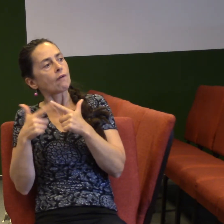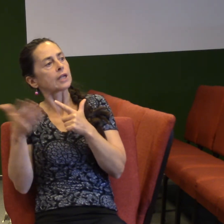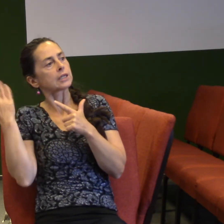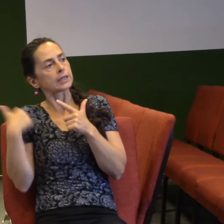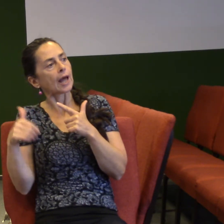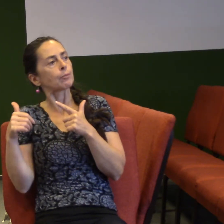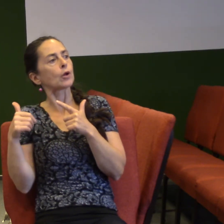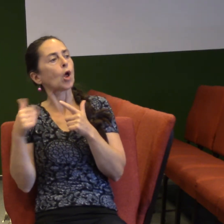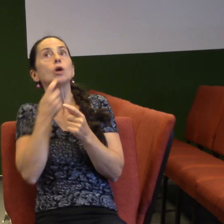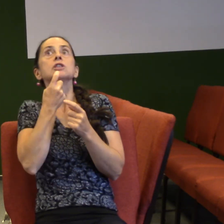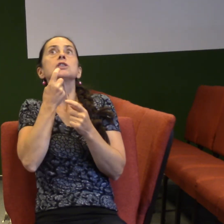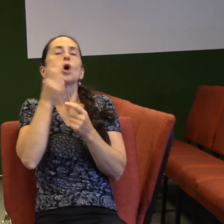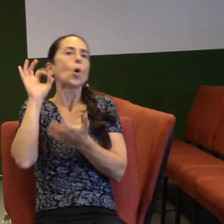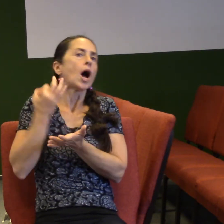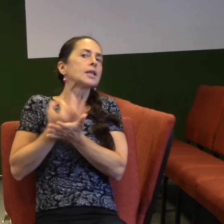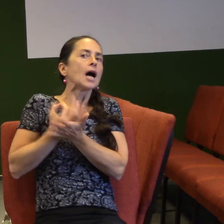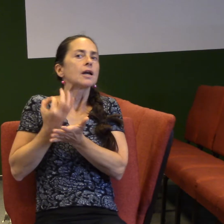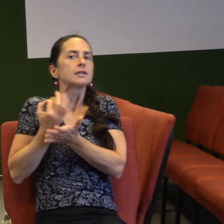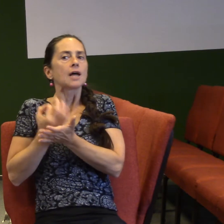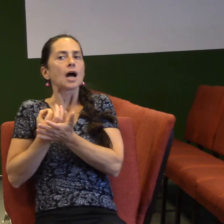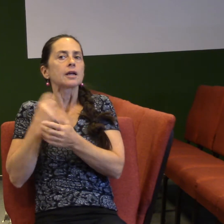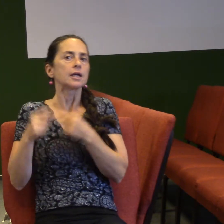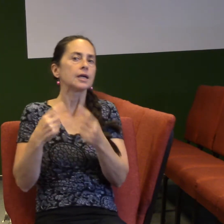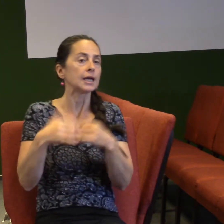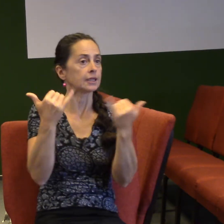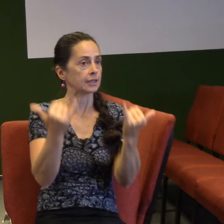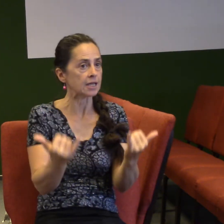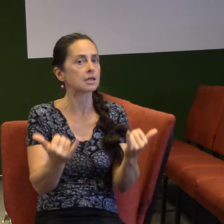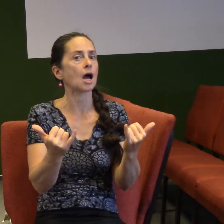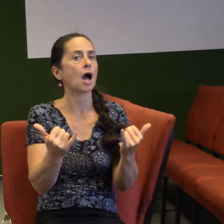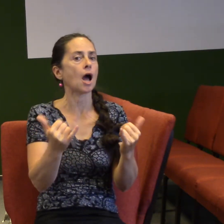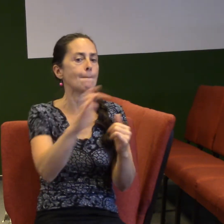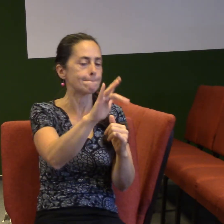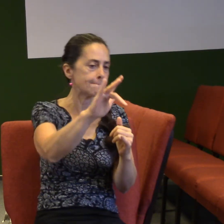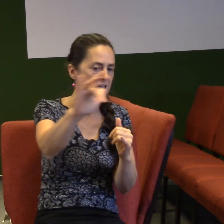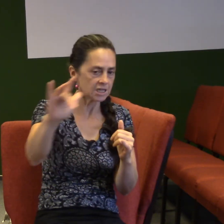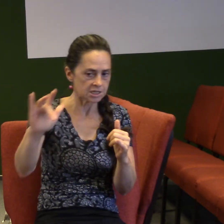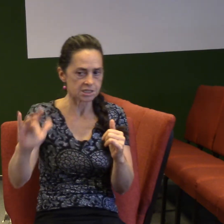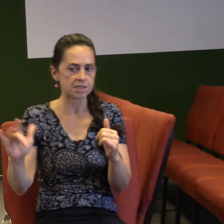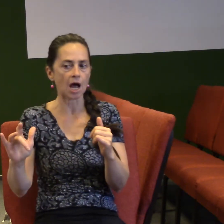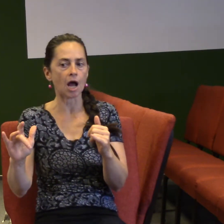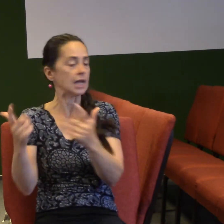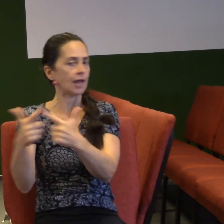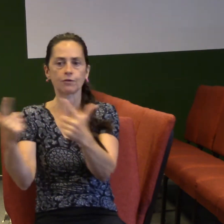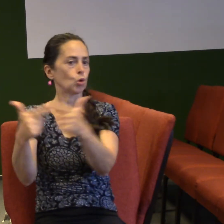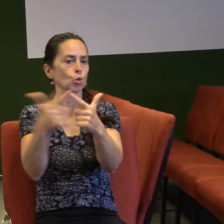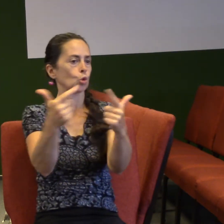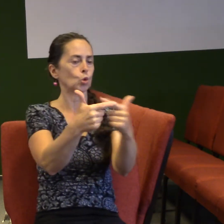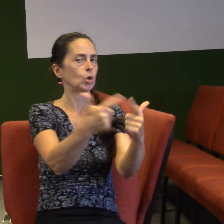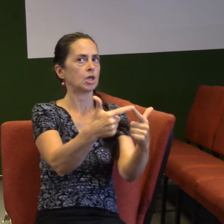A sami to znáte, i dneska jsou prostředí, kde vlastně o duchu svatém se tak jako mluví,